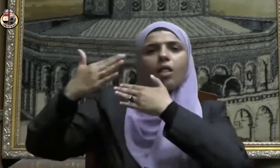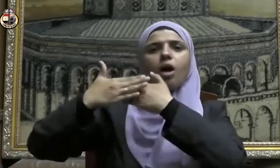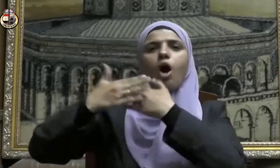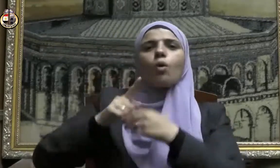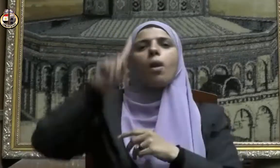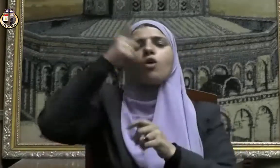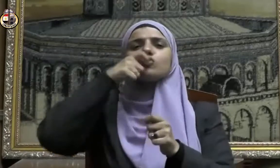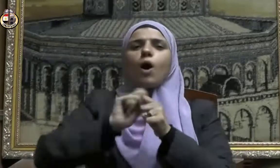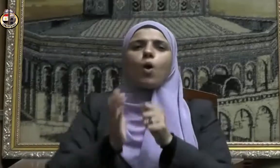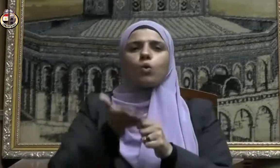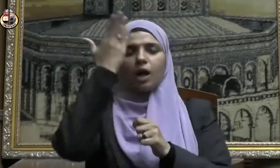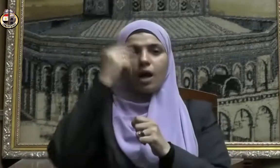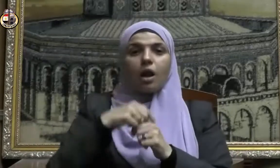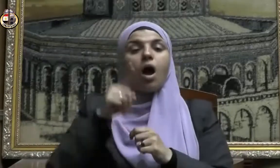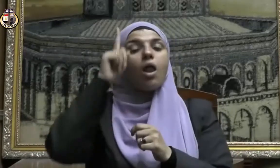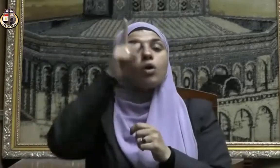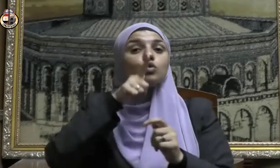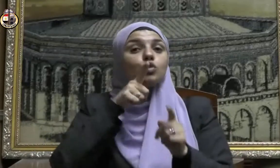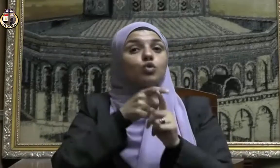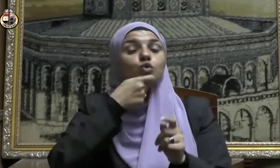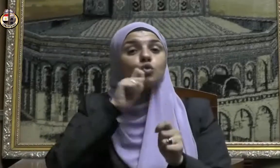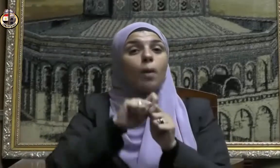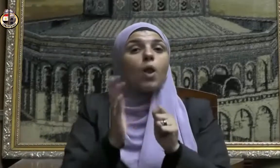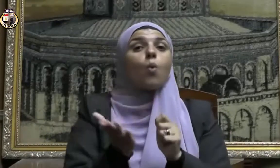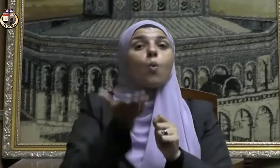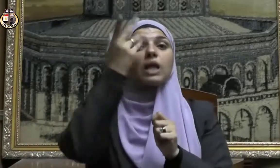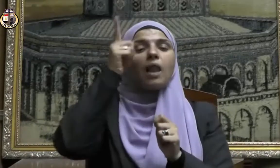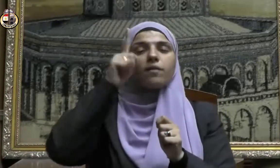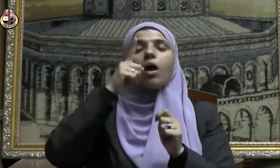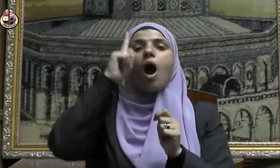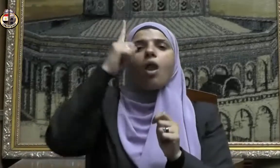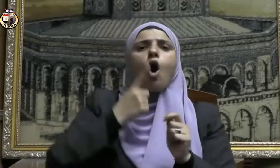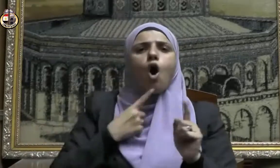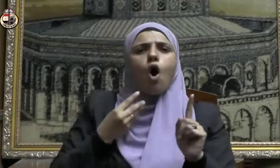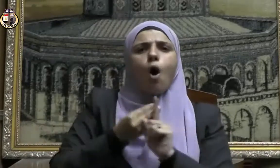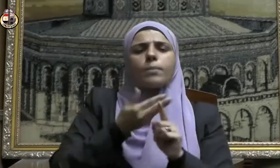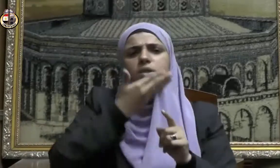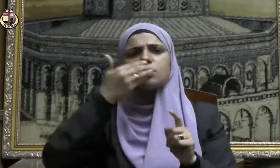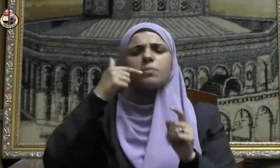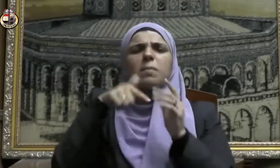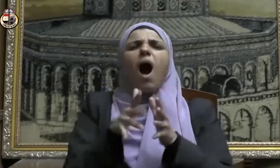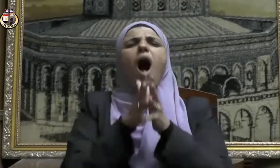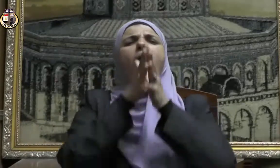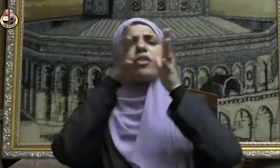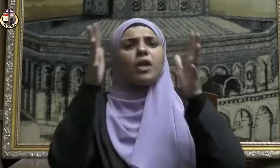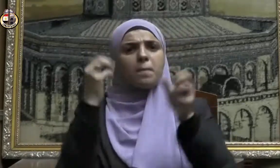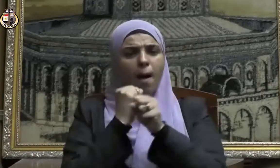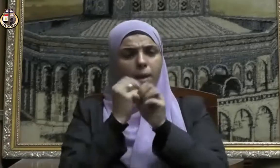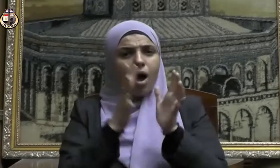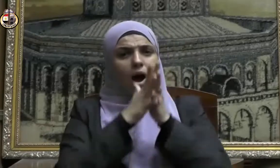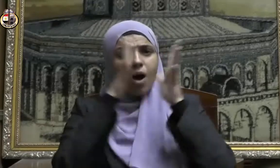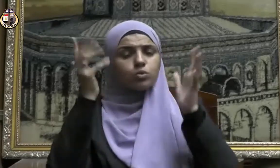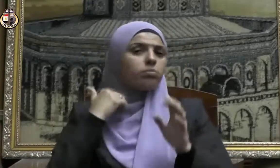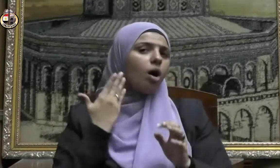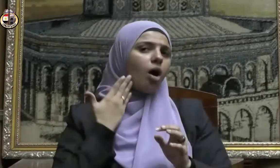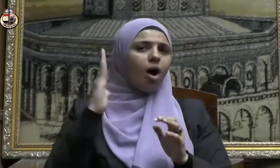وقد أضافه الله عز وجل إلى نفسه لعظيم شأنه وعلو قدره